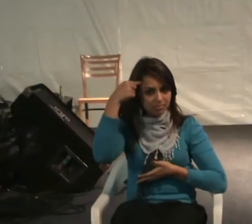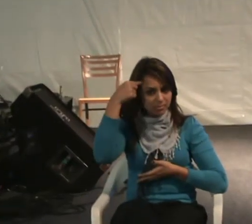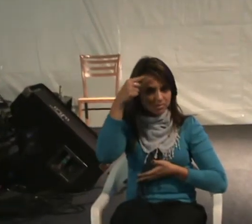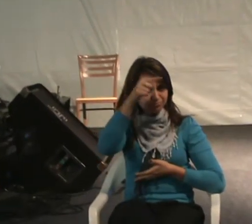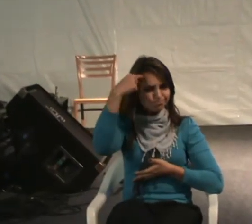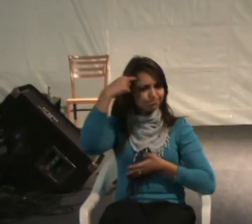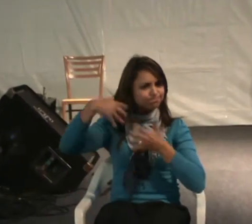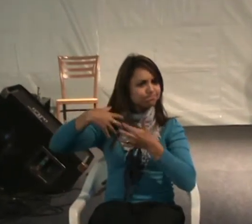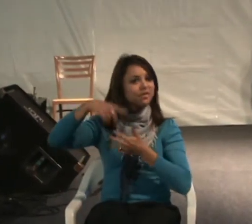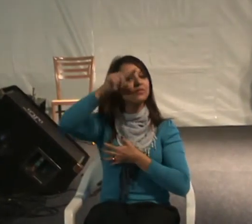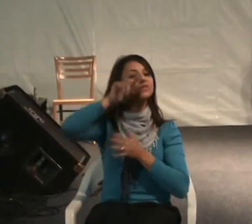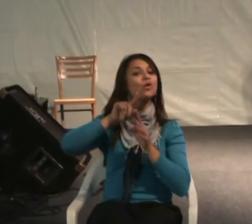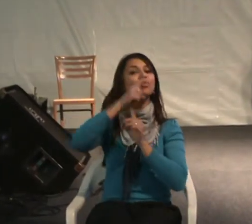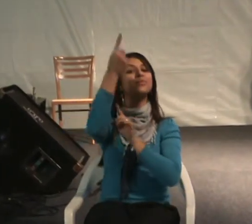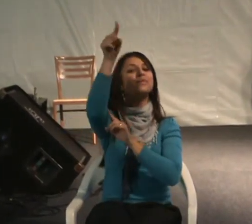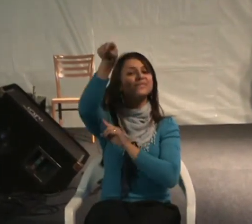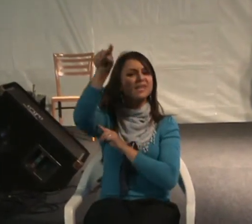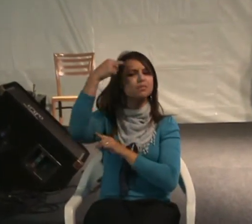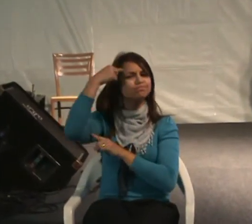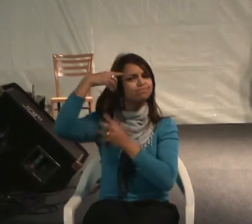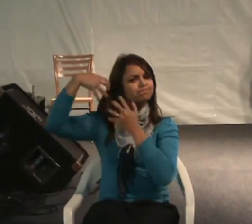detrás, reflitam.